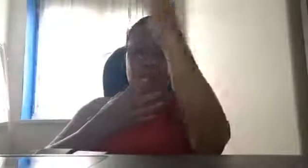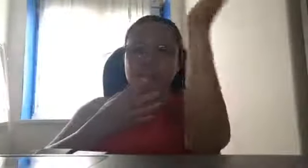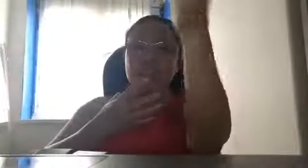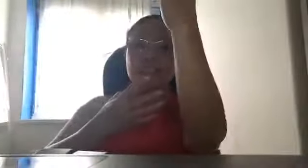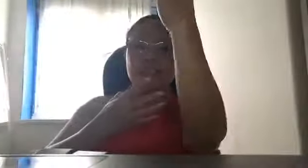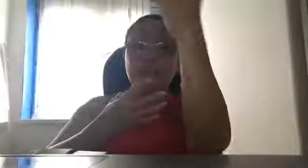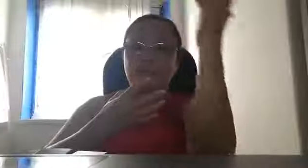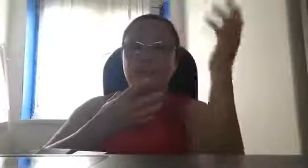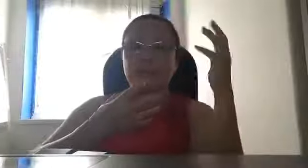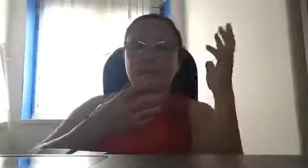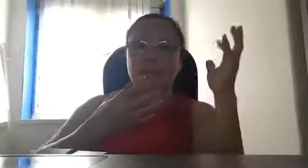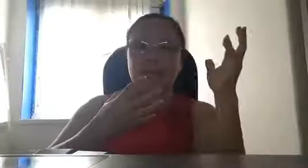airspace na